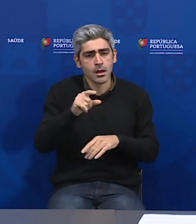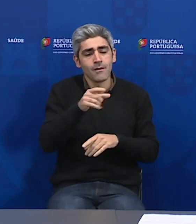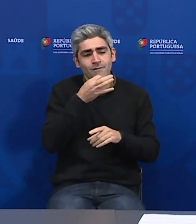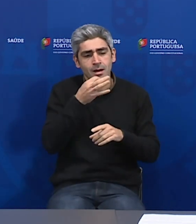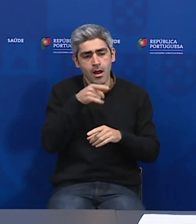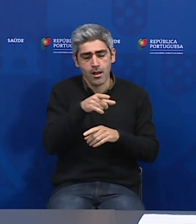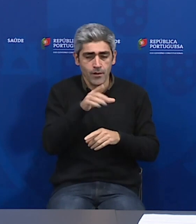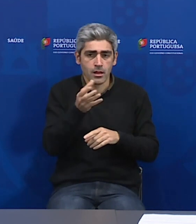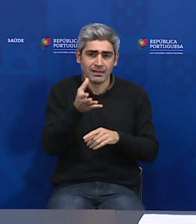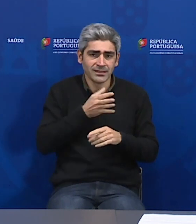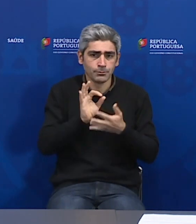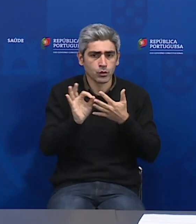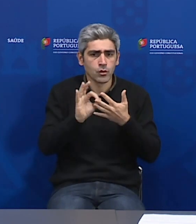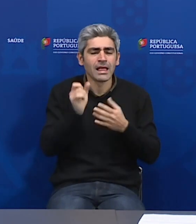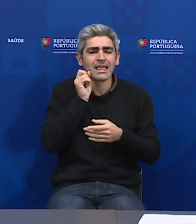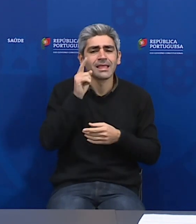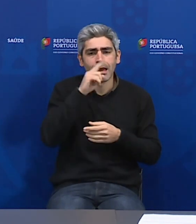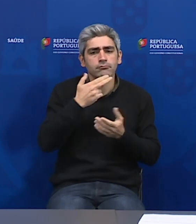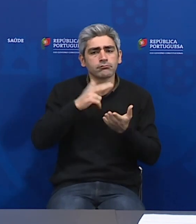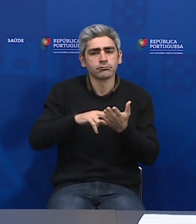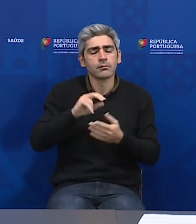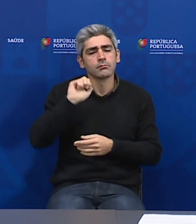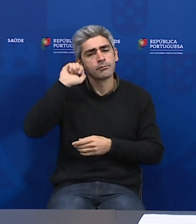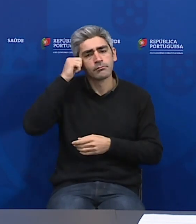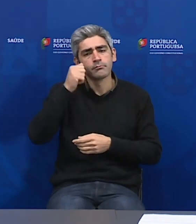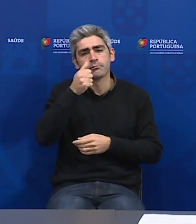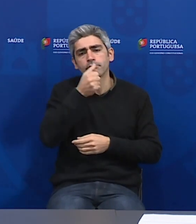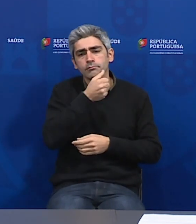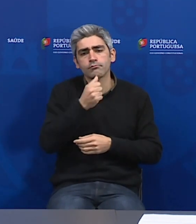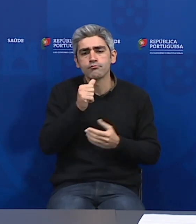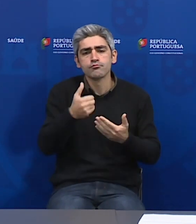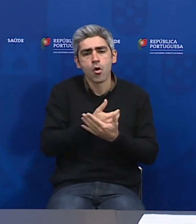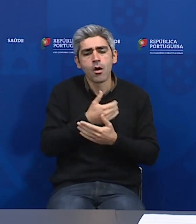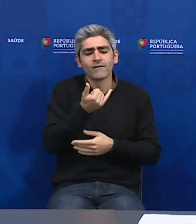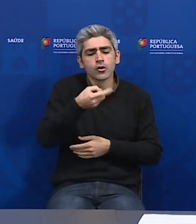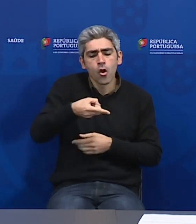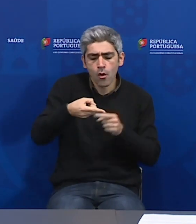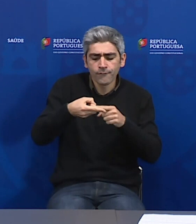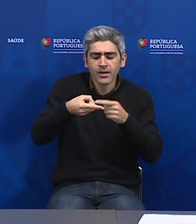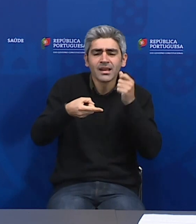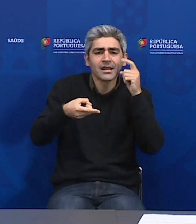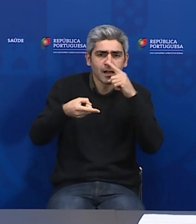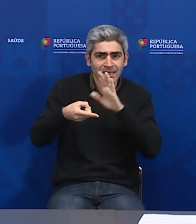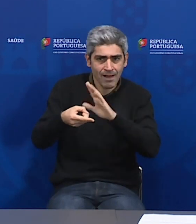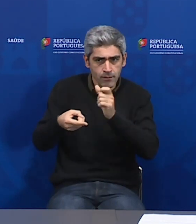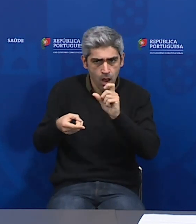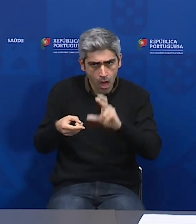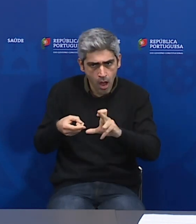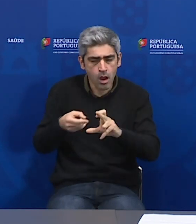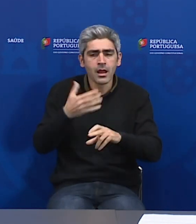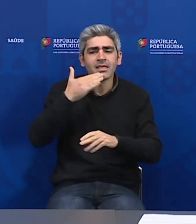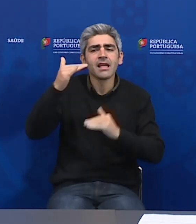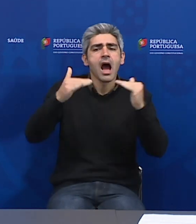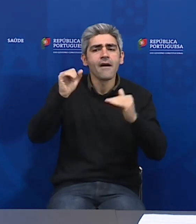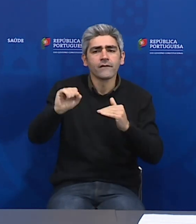dar esse detalhe e espero que nos dê, quem são efetivamente as vítimas mortais? 29 mortos hoje, quem é que são estas pessoas? São pessoas que estavam em lares, que idades é que elas